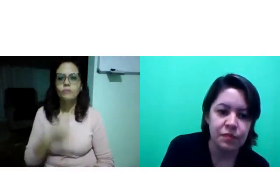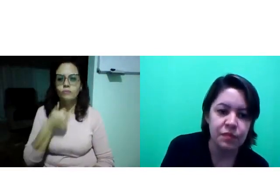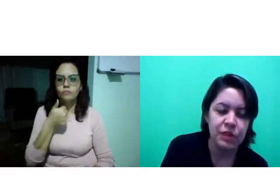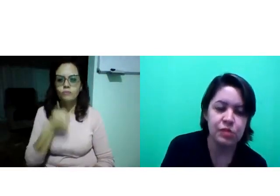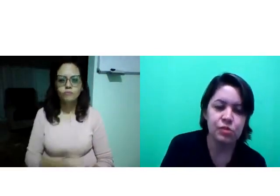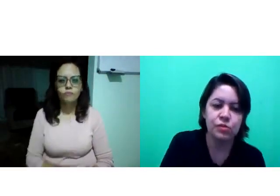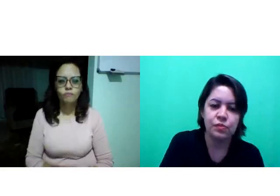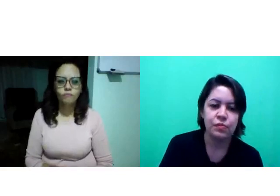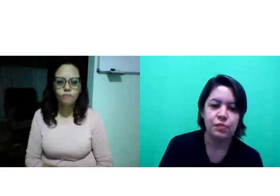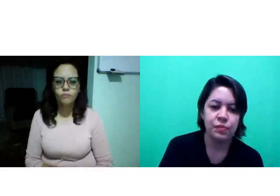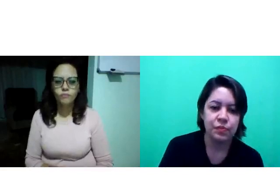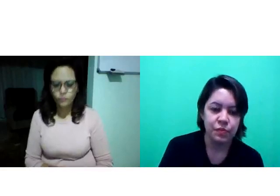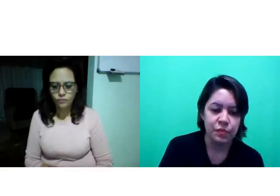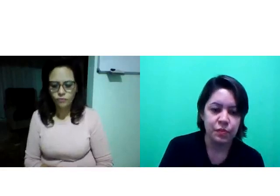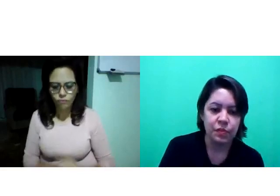Isso.